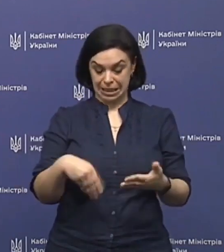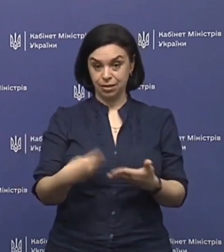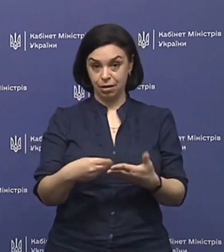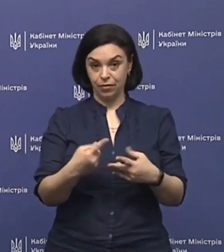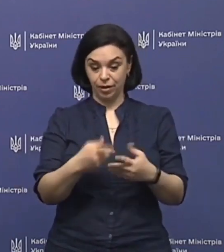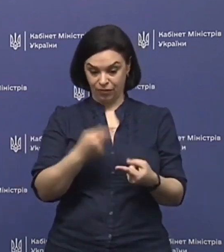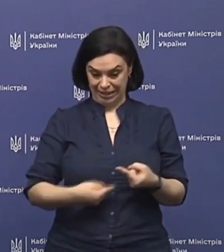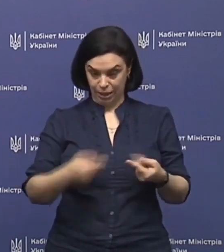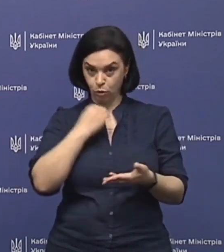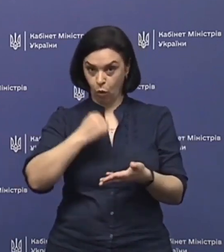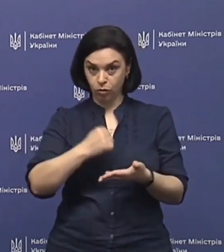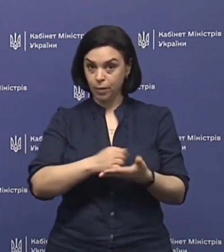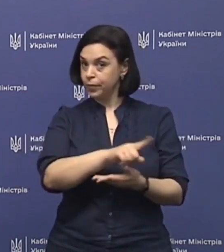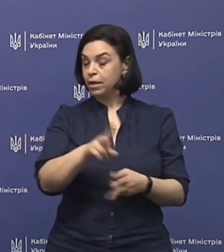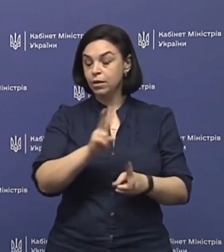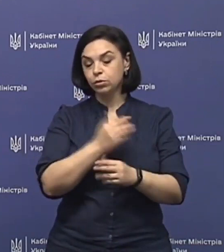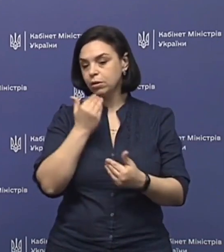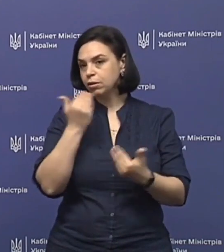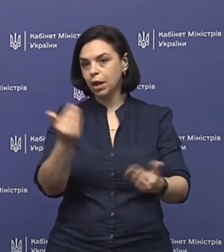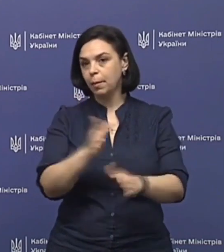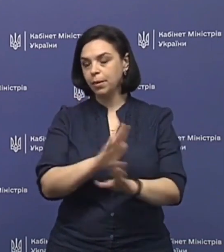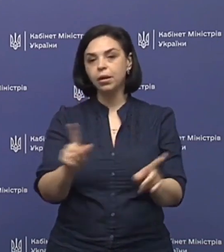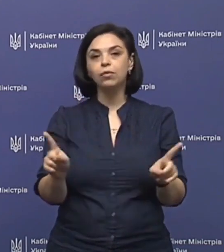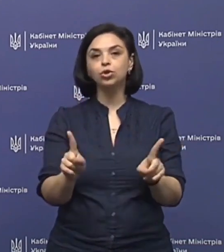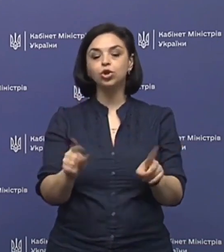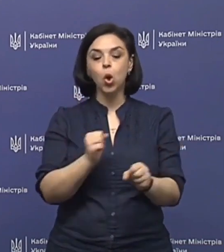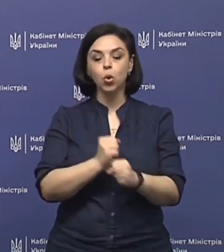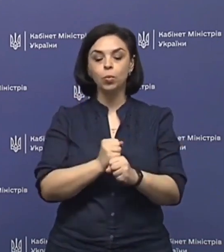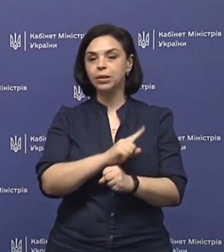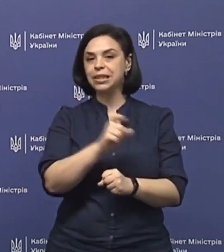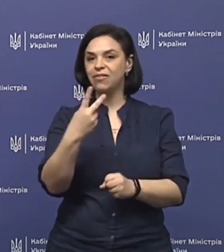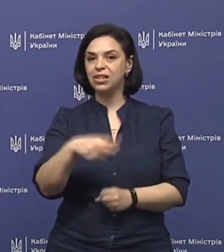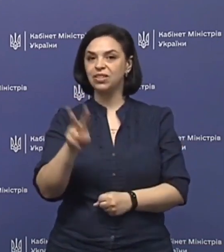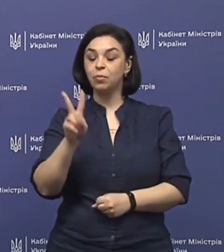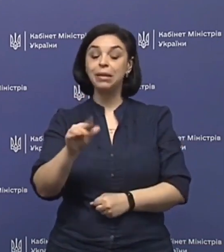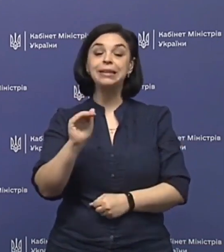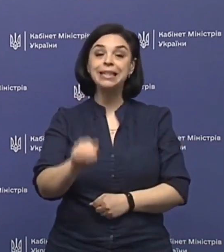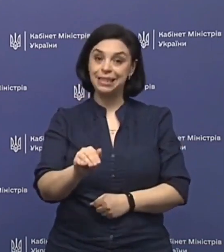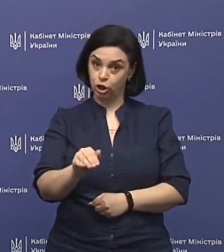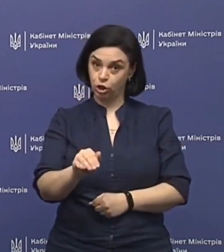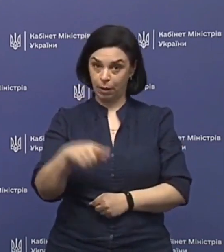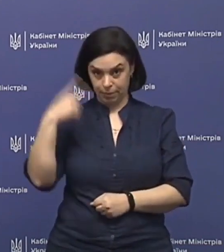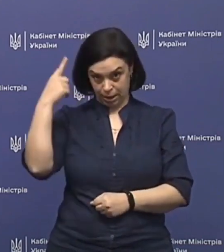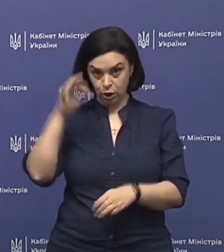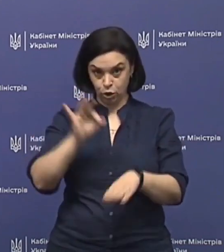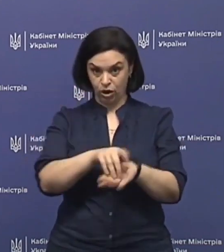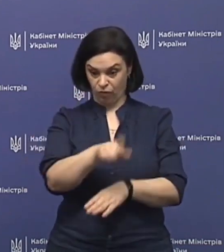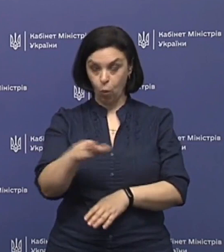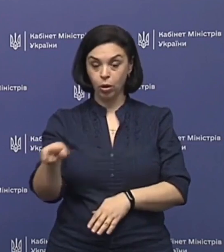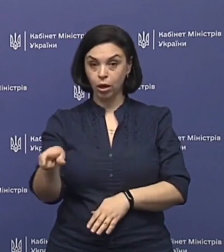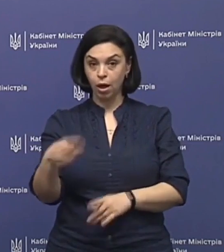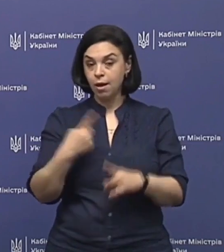тарифі, який встановлений. Їх ніхто не питав, що робити з 22 тисячами психіатричних